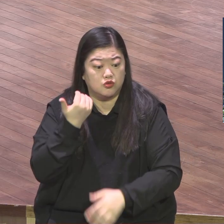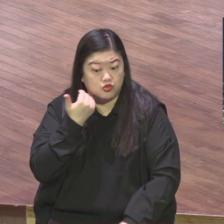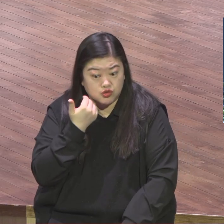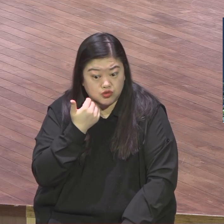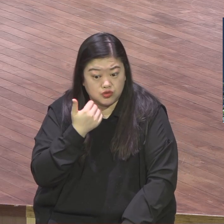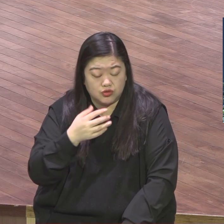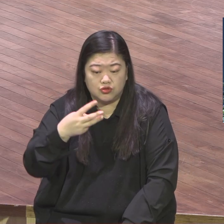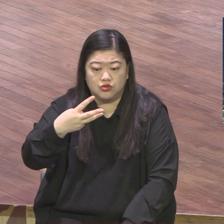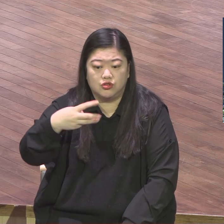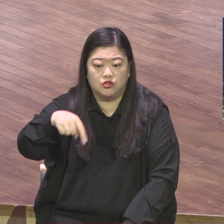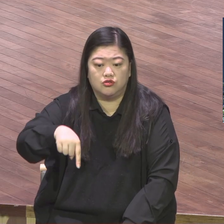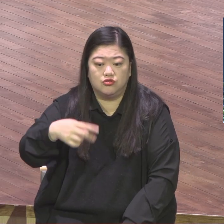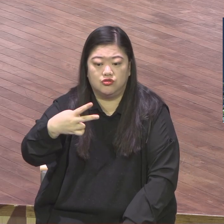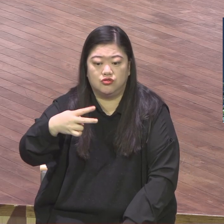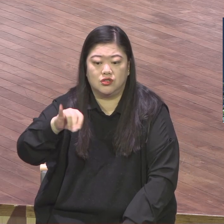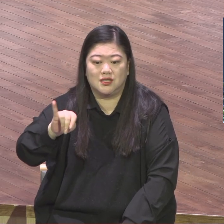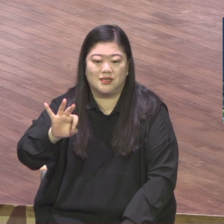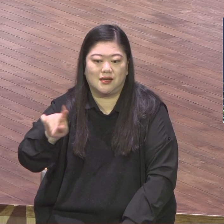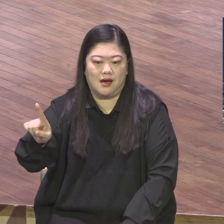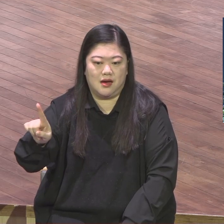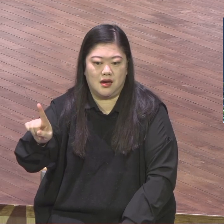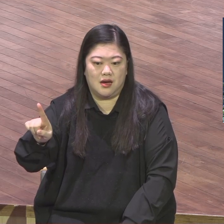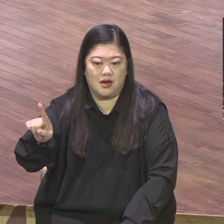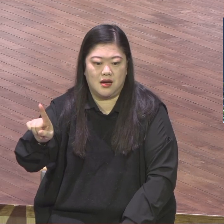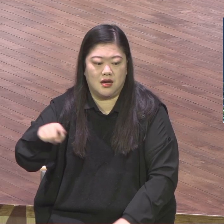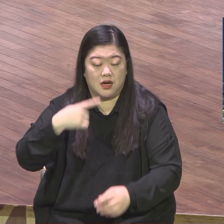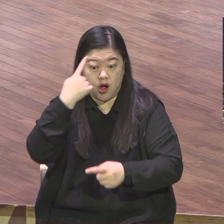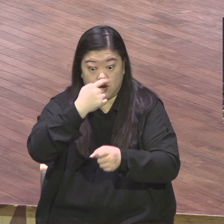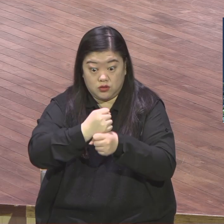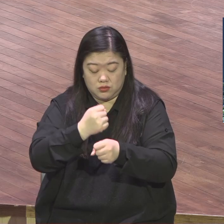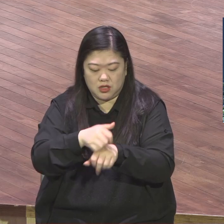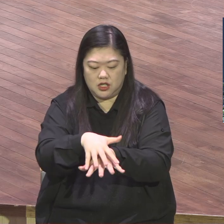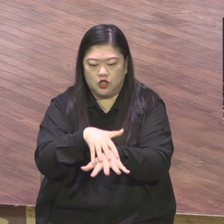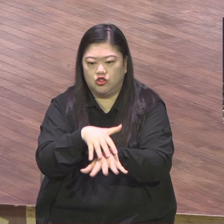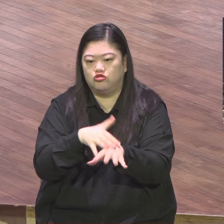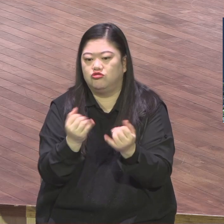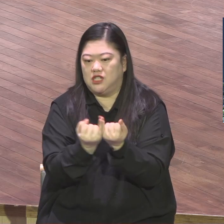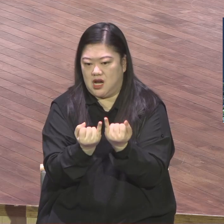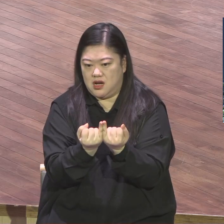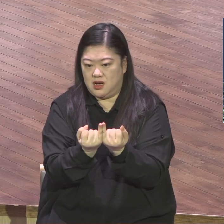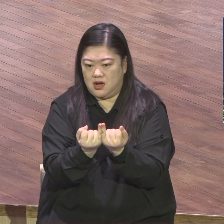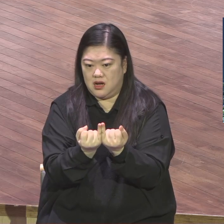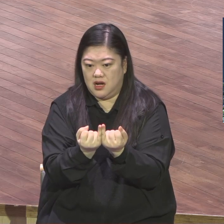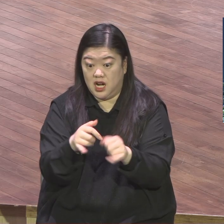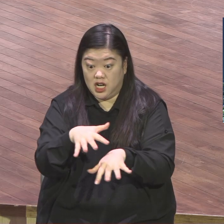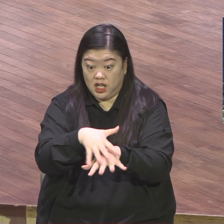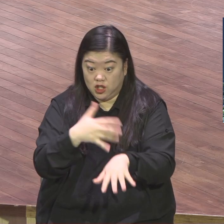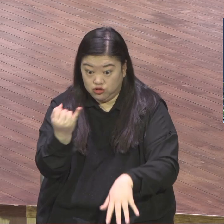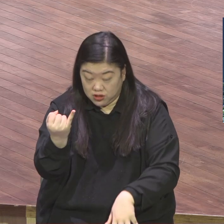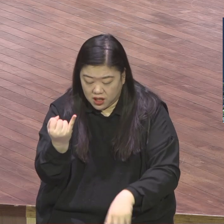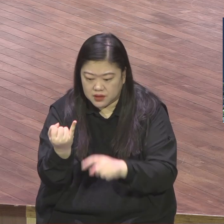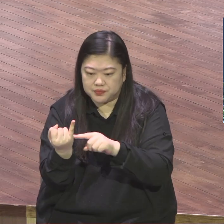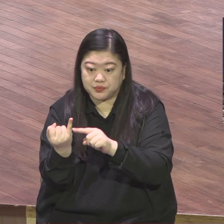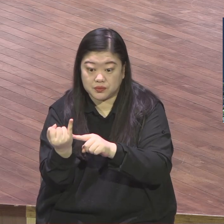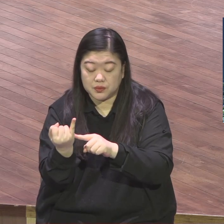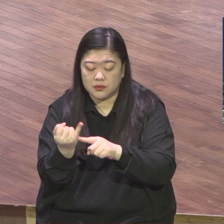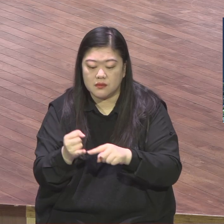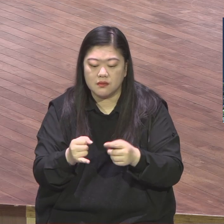옷감을 파는 여자인데 이 여자가 이걸 만났어요. 이 만남을 통해 여성 산업인 루디아를 만남을